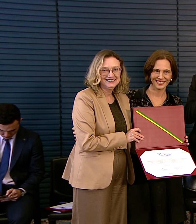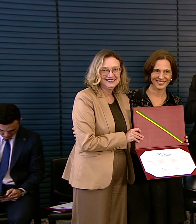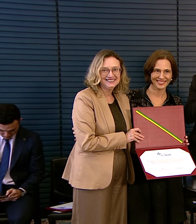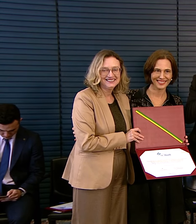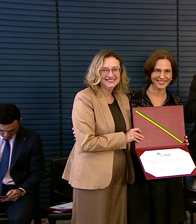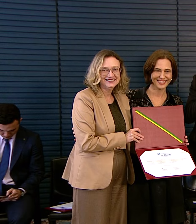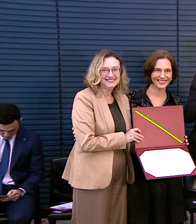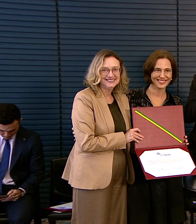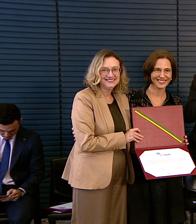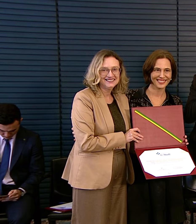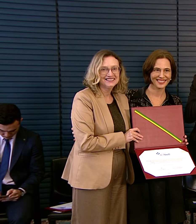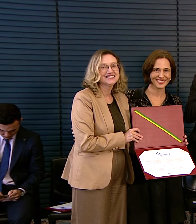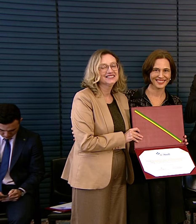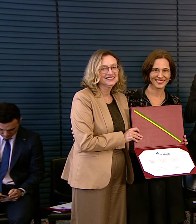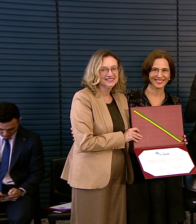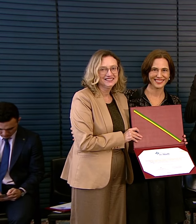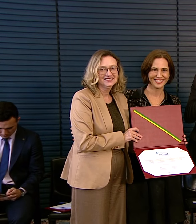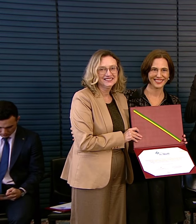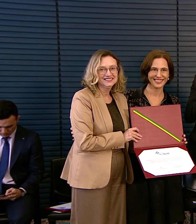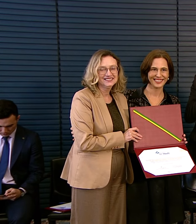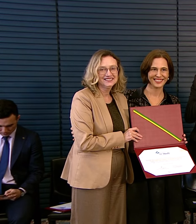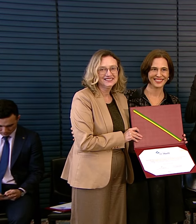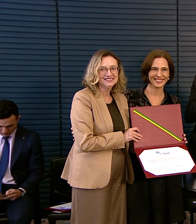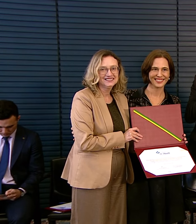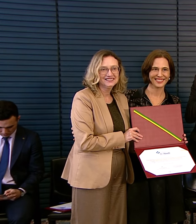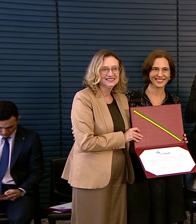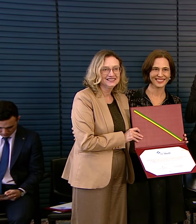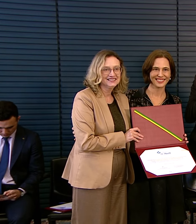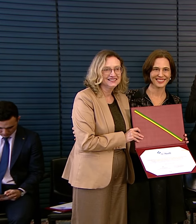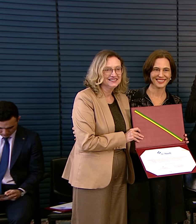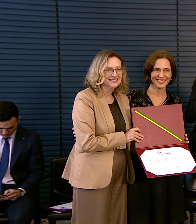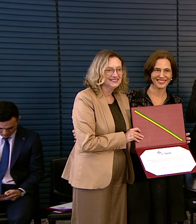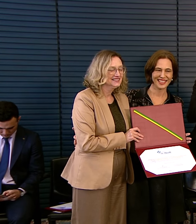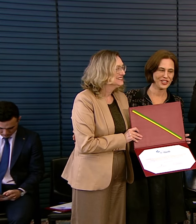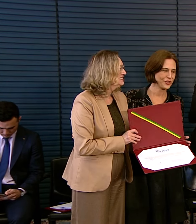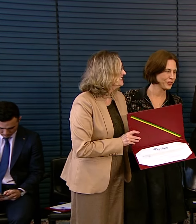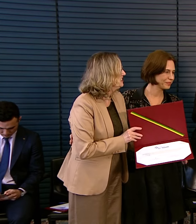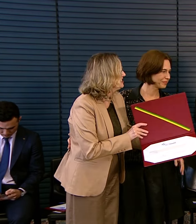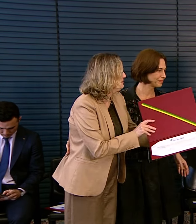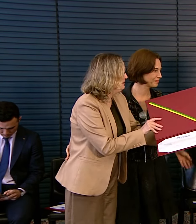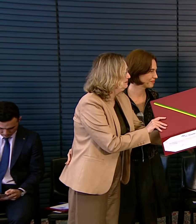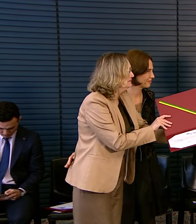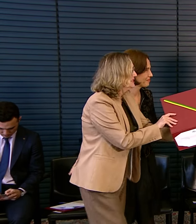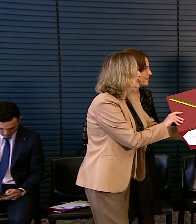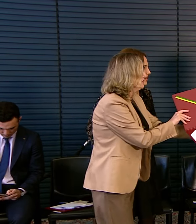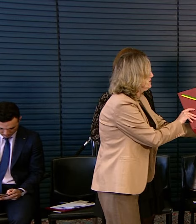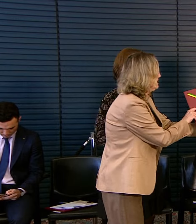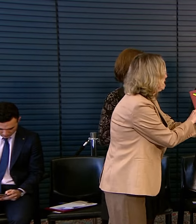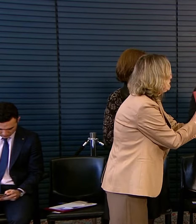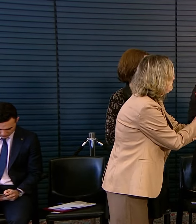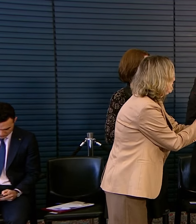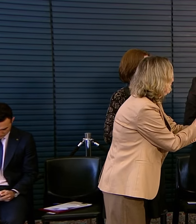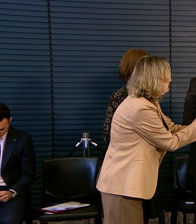também referência De excelência e qualidade Para os partos De mulheres indígenas Da maior reserva urbana Do país